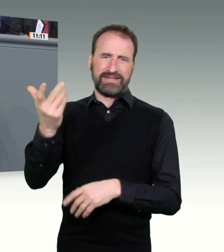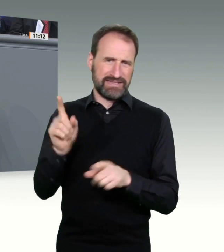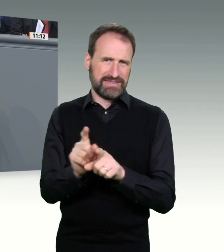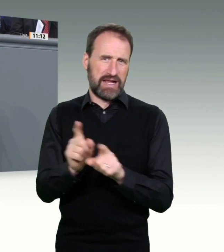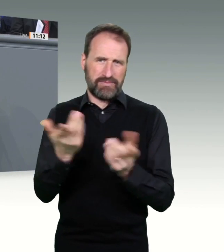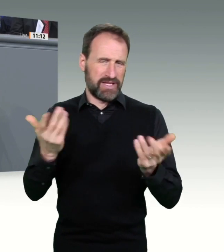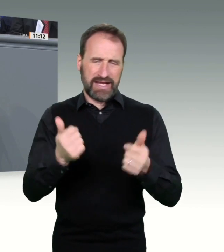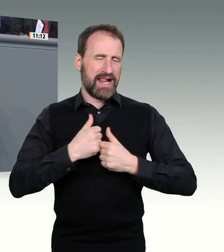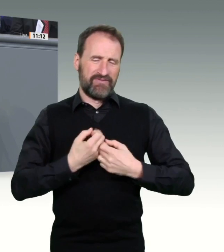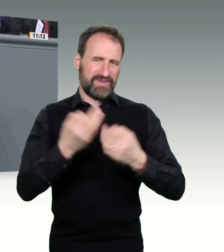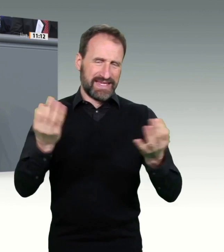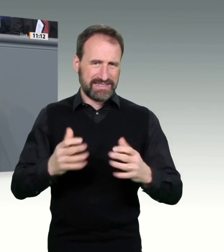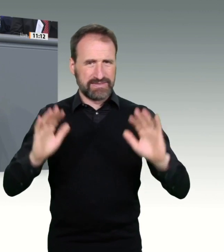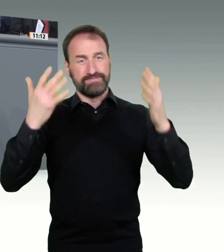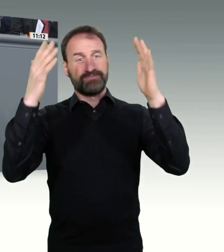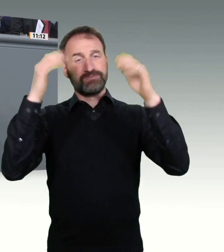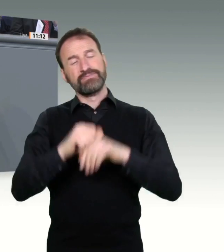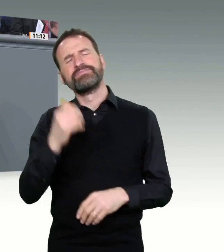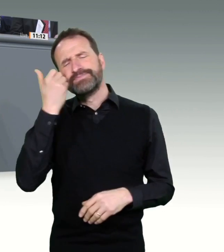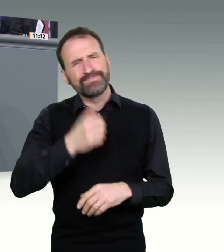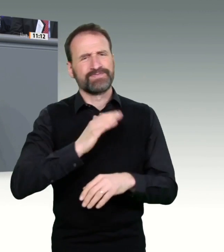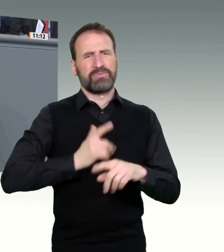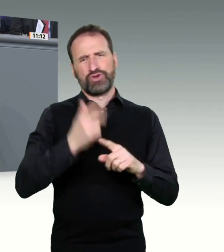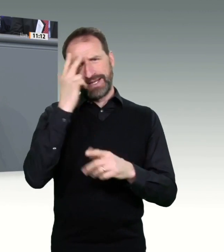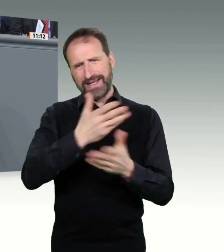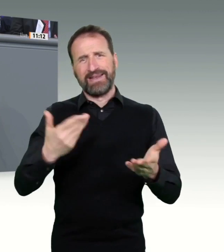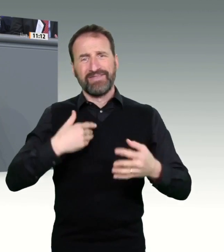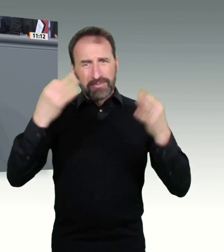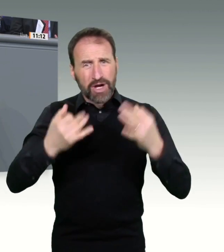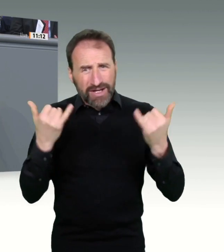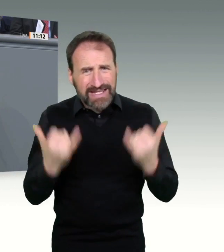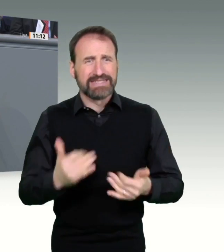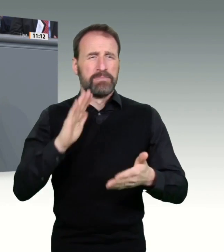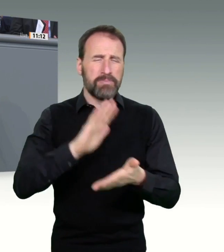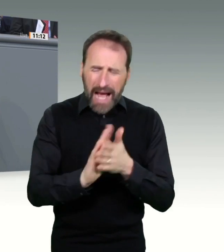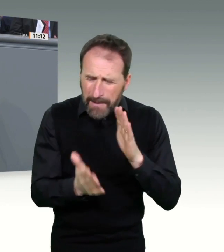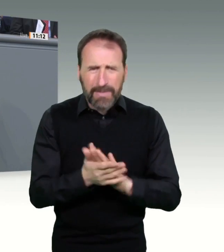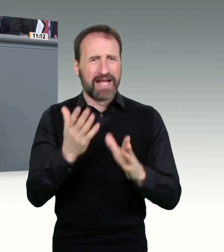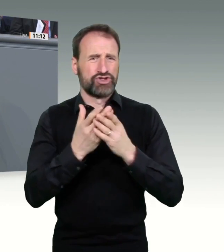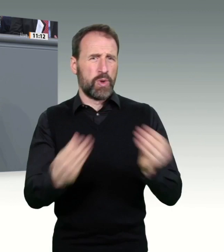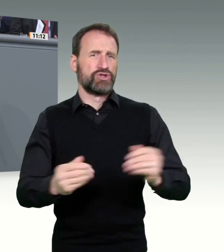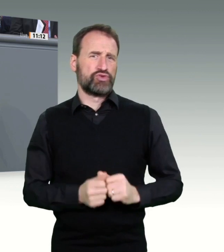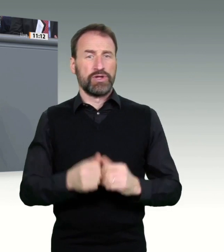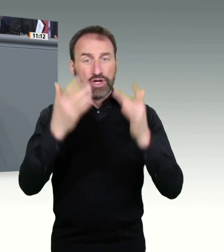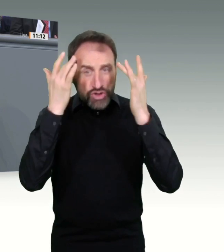und das schnelle und bürokratische Impfen aller Interessenten, und das auch in regulären Arztpraxen.